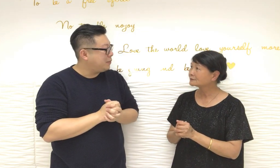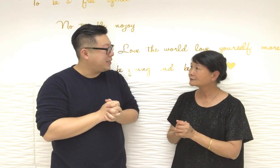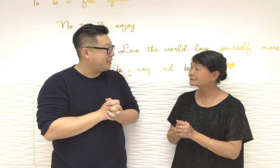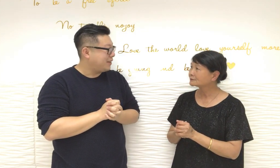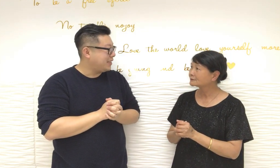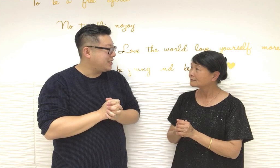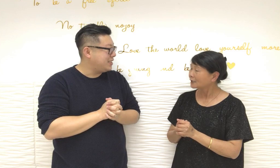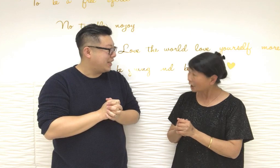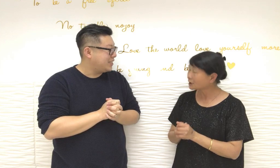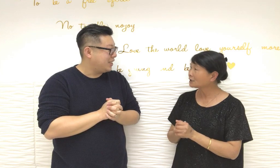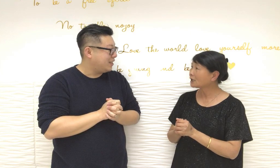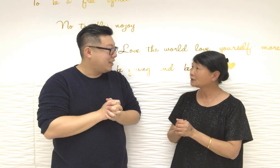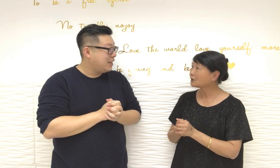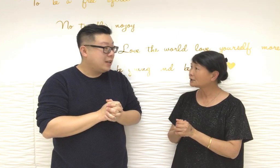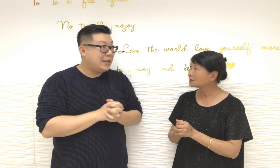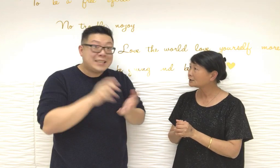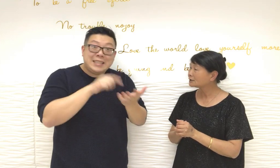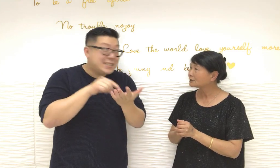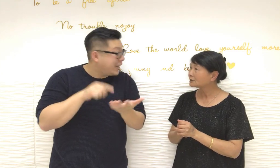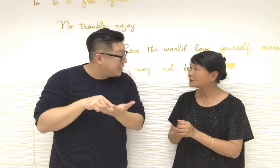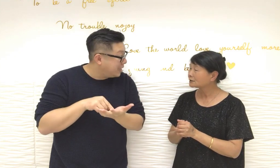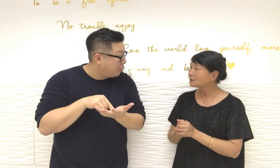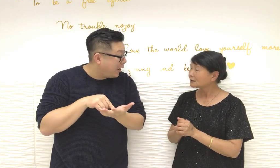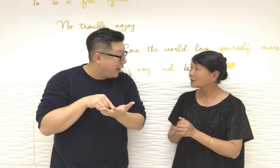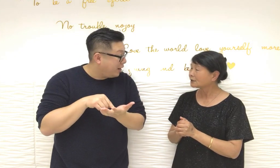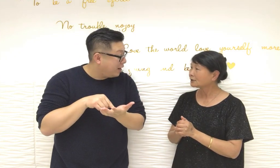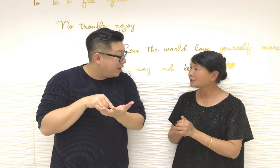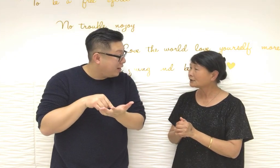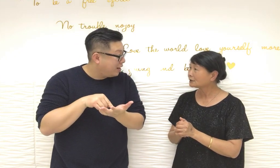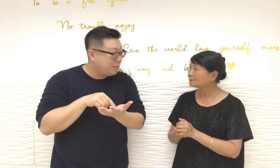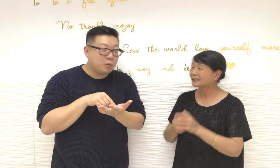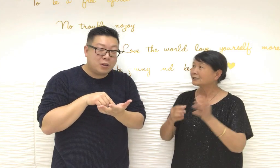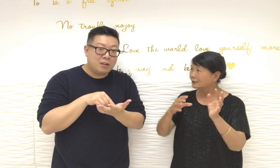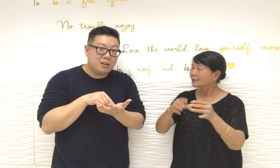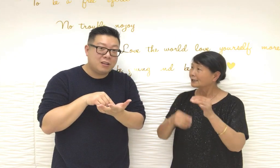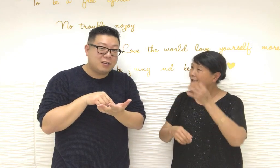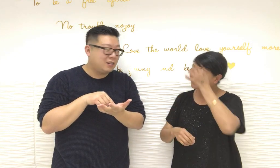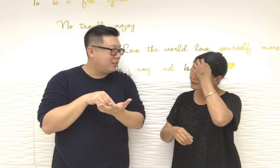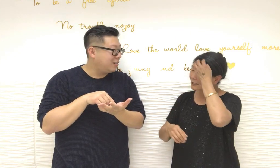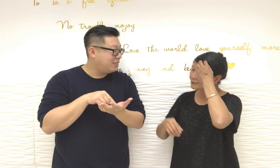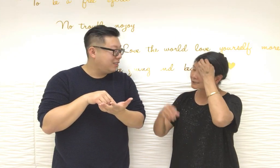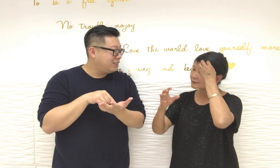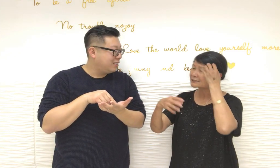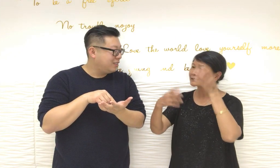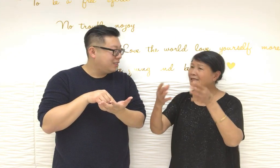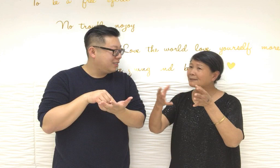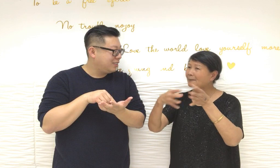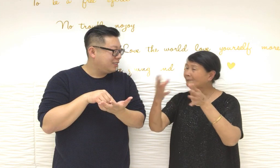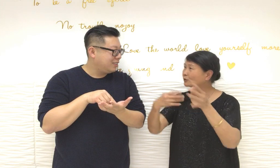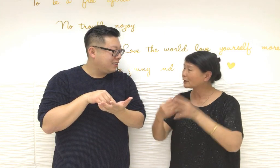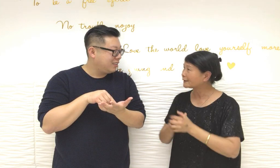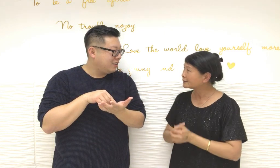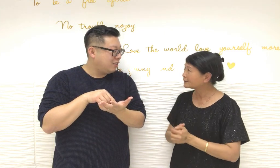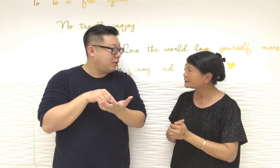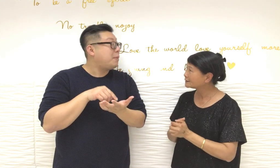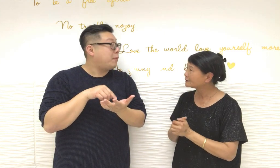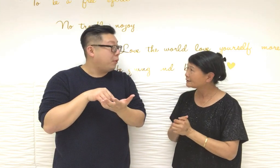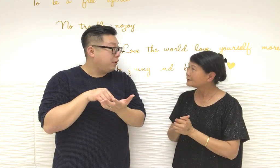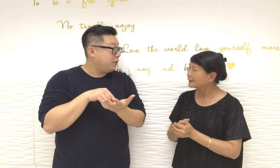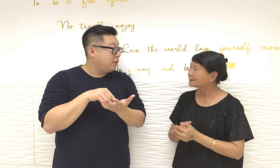就是一千成是的一千成一千元是的那很多就是一百倍一百倍是的